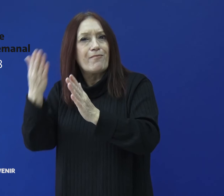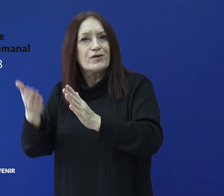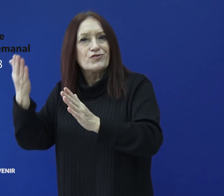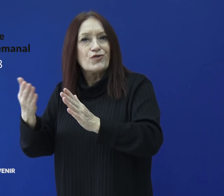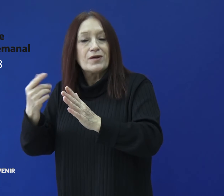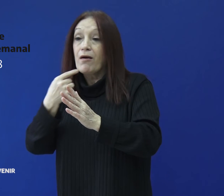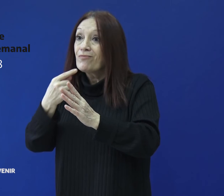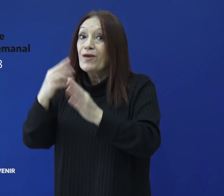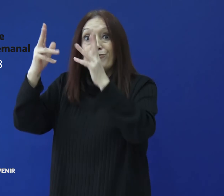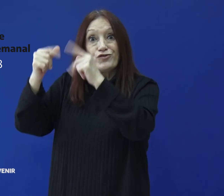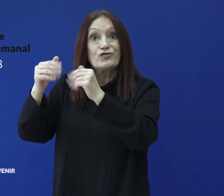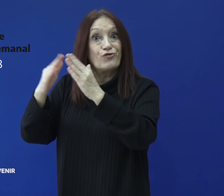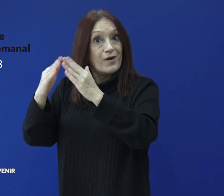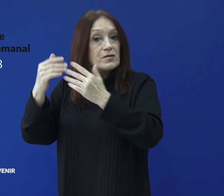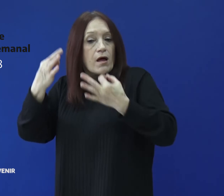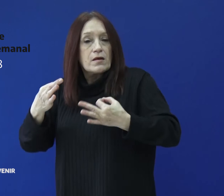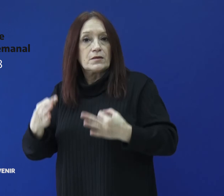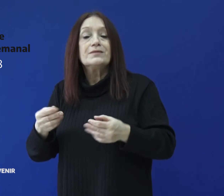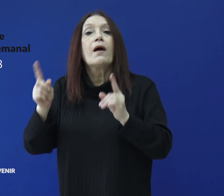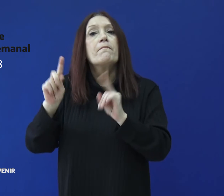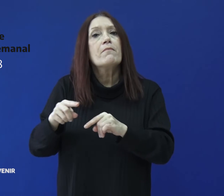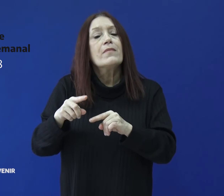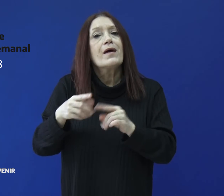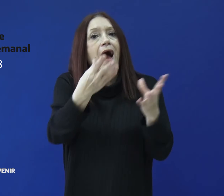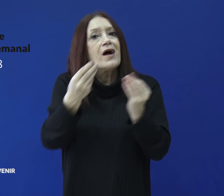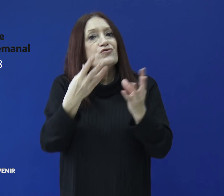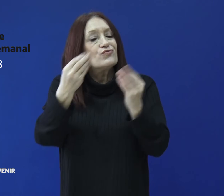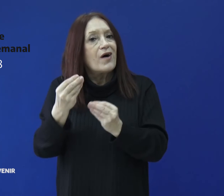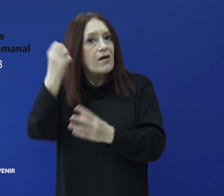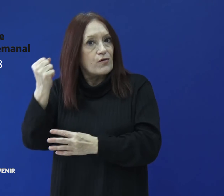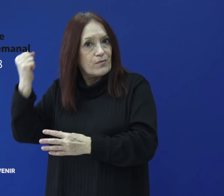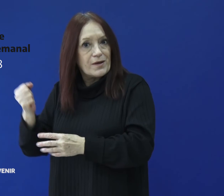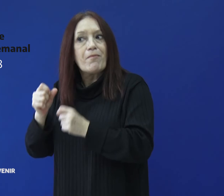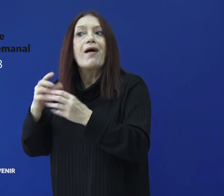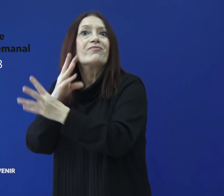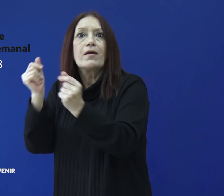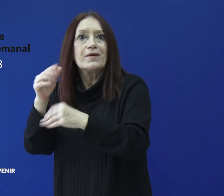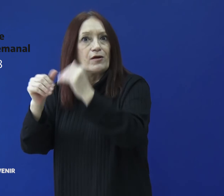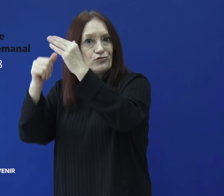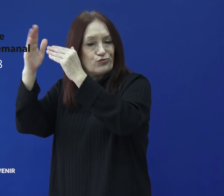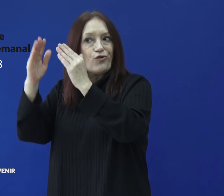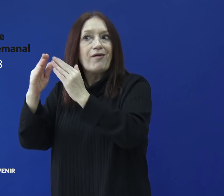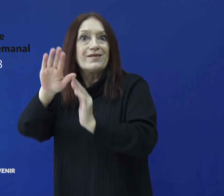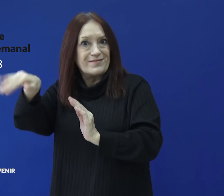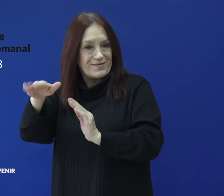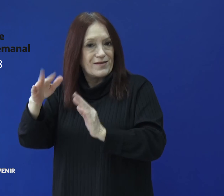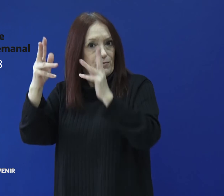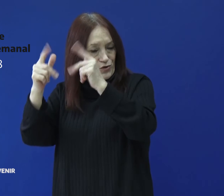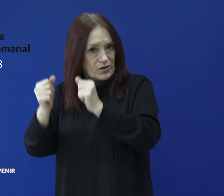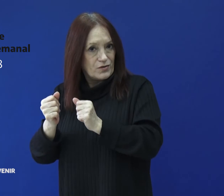y la importancia de contar con el financiamiento para culminar las viviendas contempladas en este plan. Y también solicitó